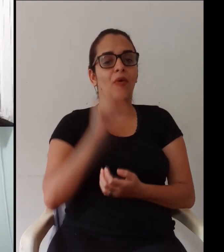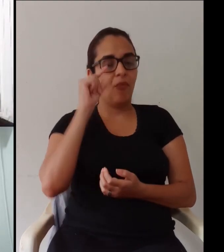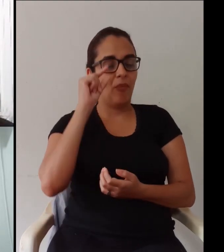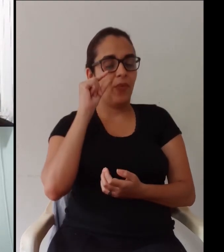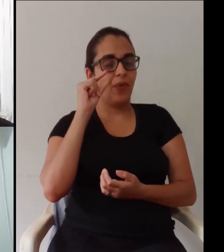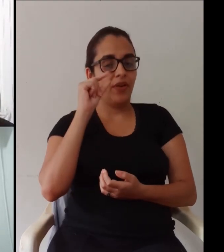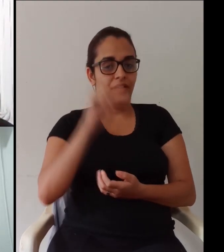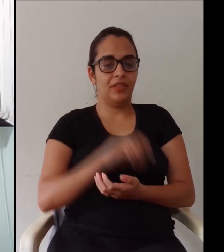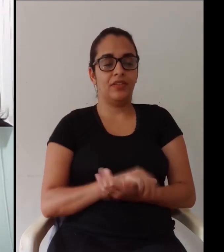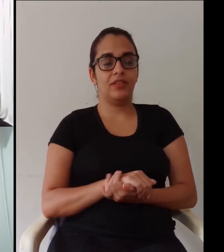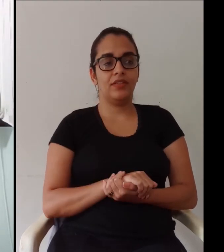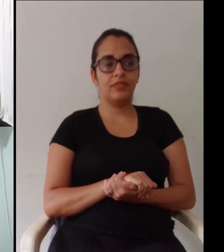isso né?